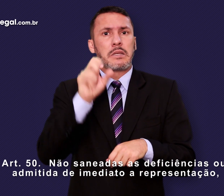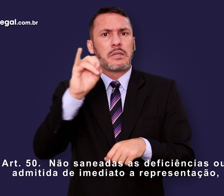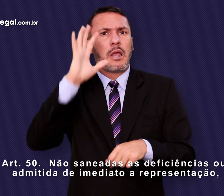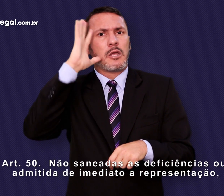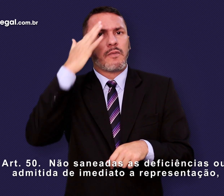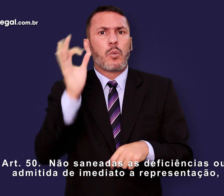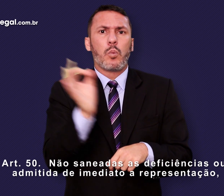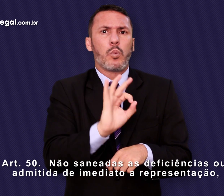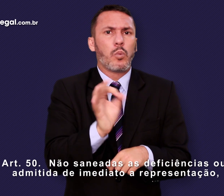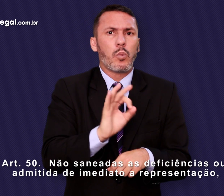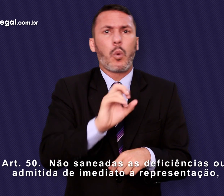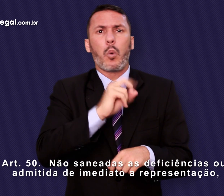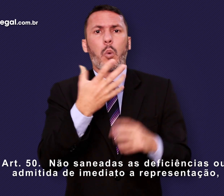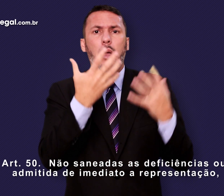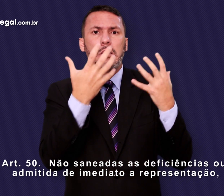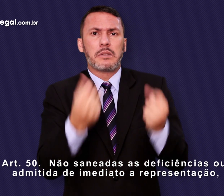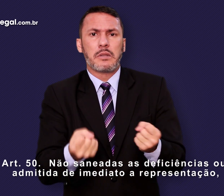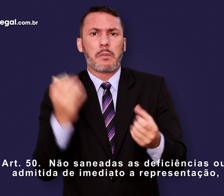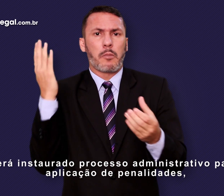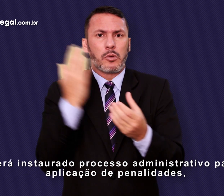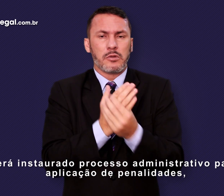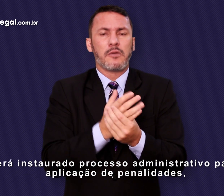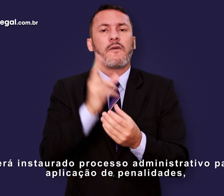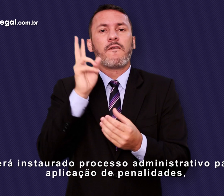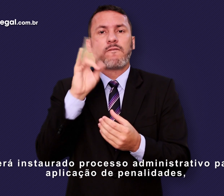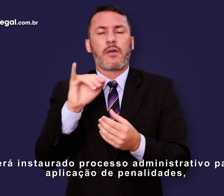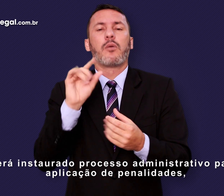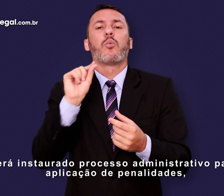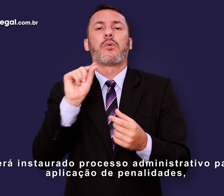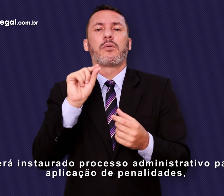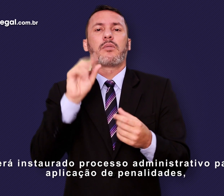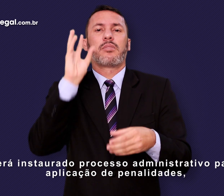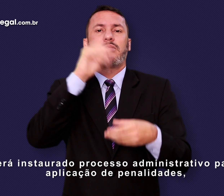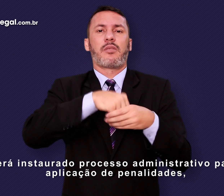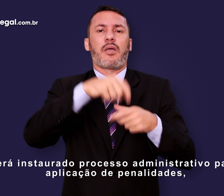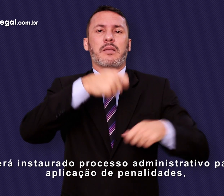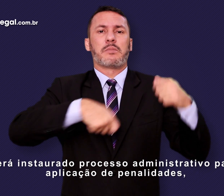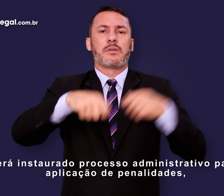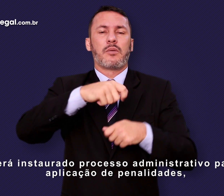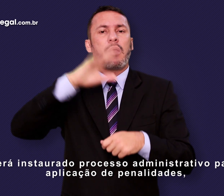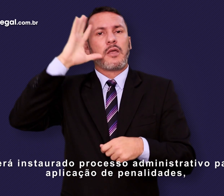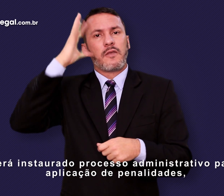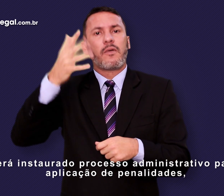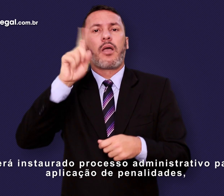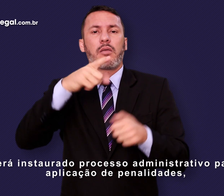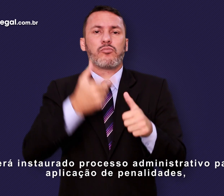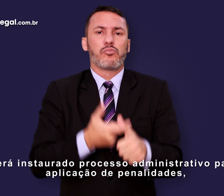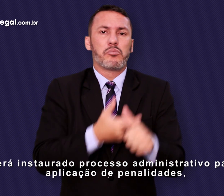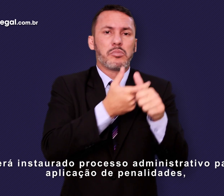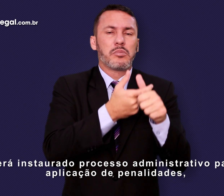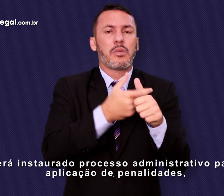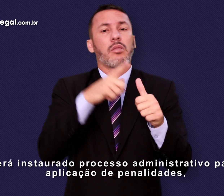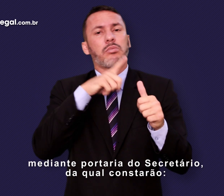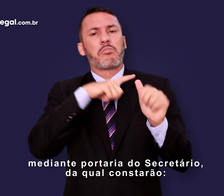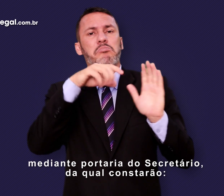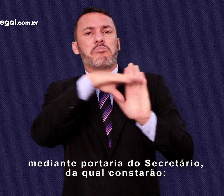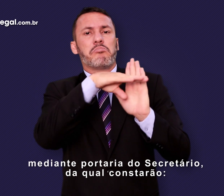admitida de imediato a representação, será instaurado o processo administrativo para aplicação de penalidades mediante